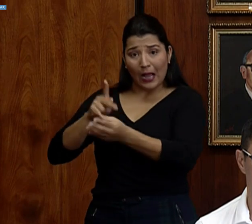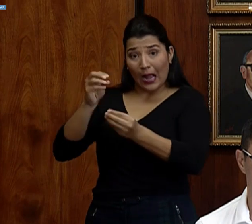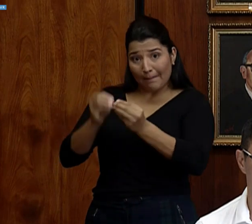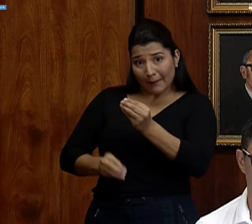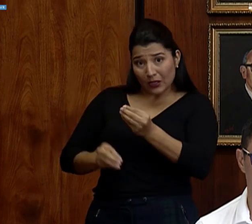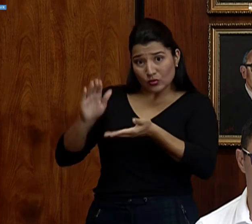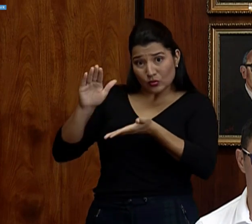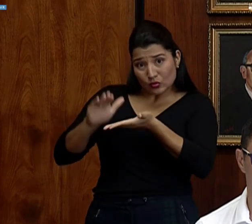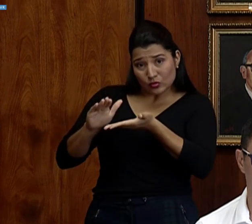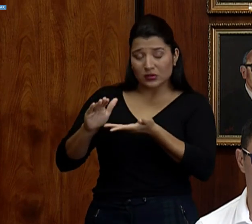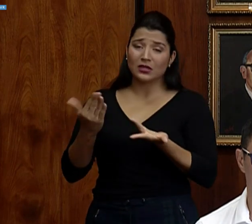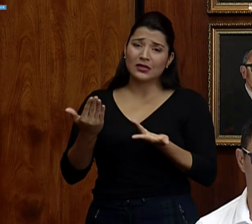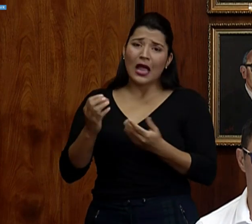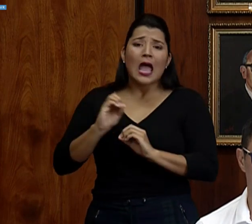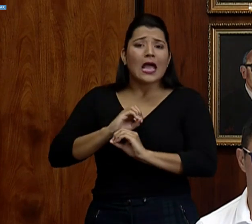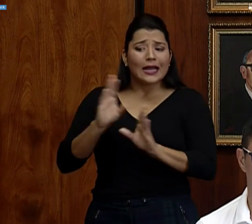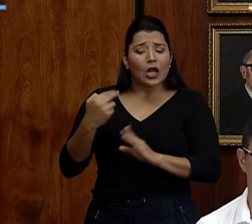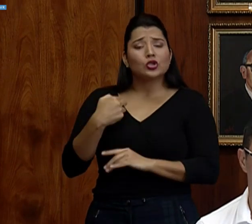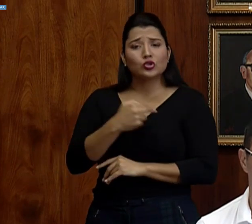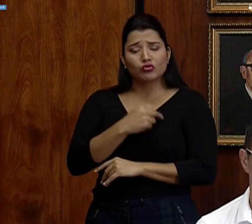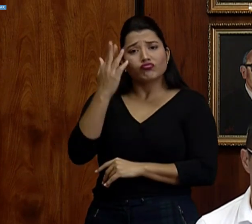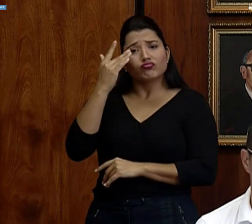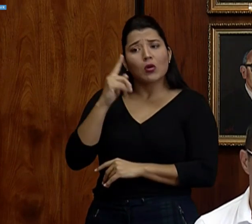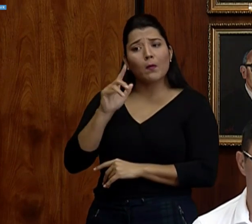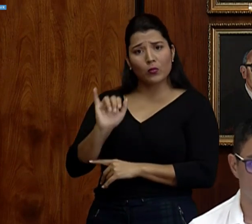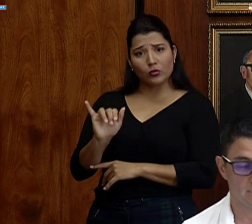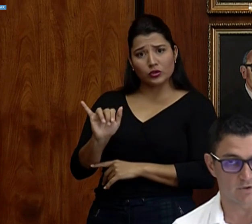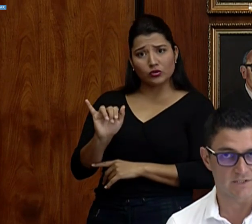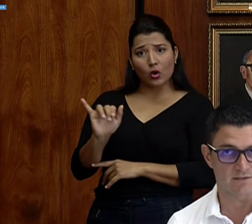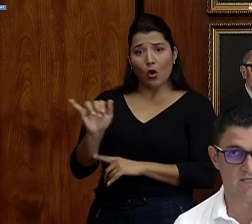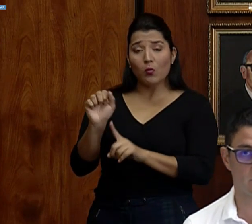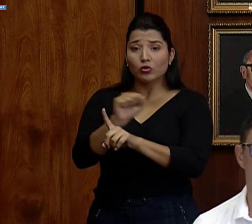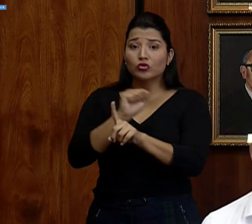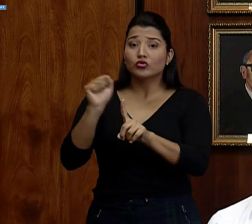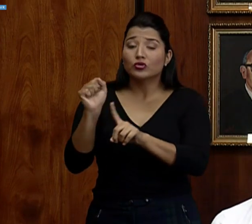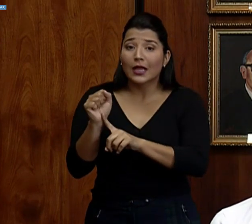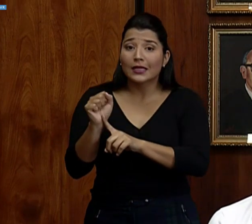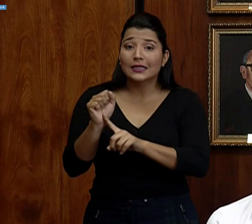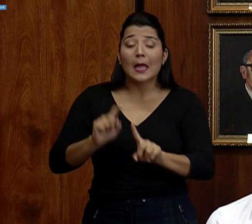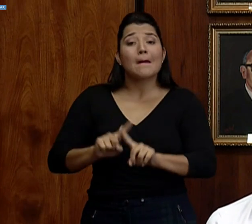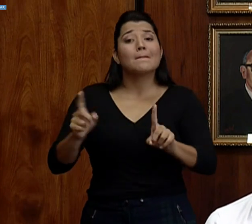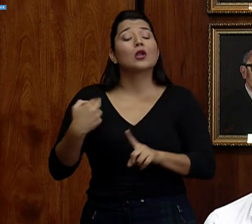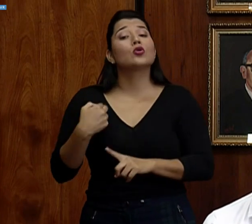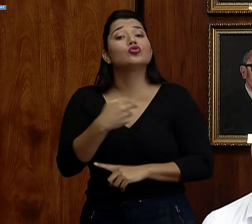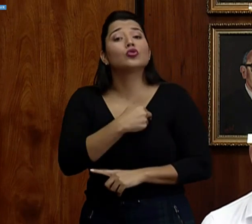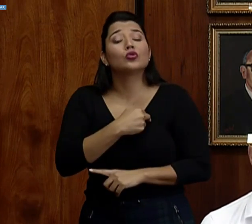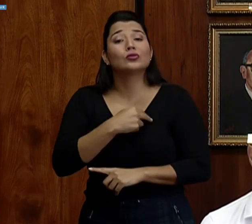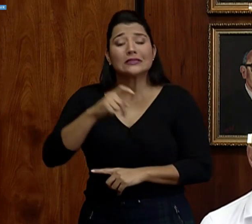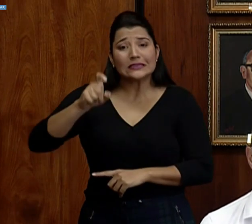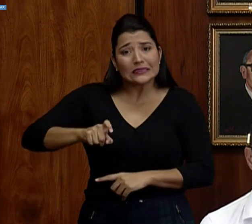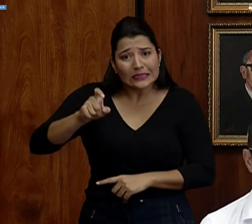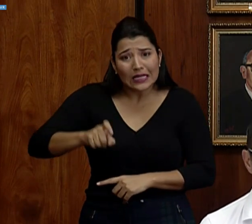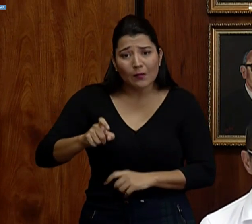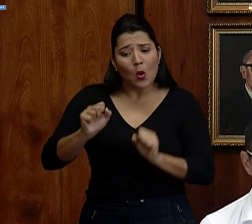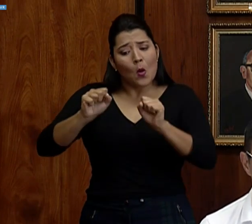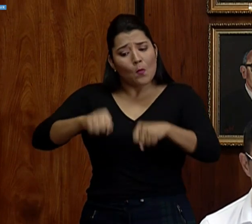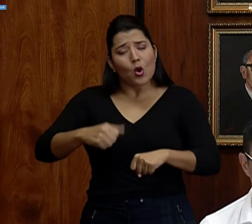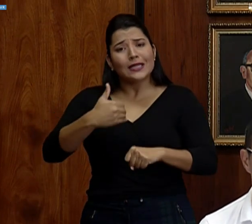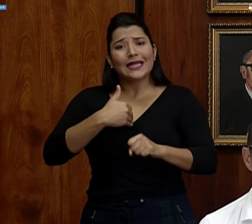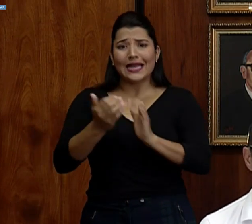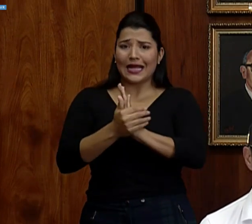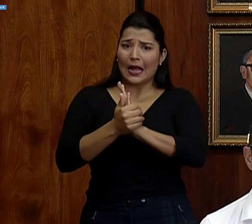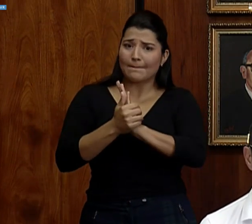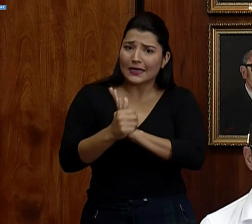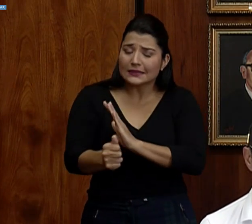Son cosas que obviamente nos preocupan como sociedad. Pero necesitamos tener esa capacidad de